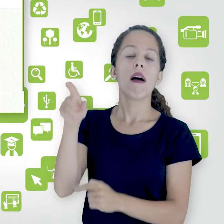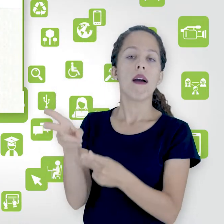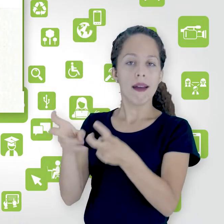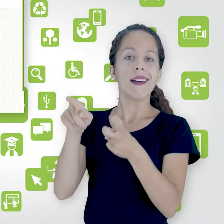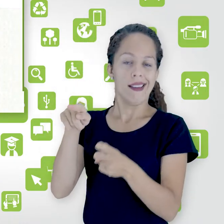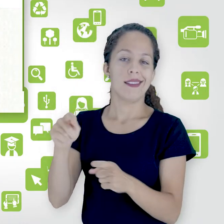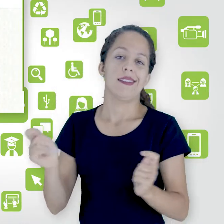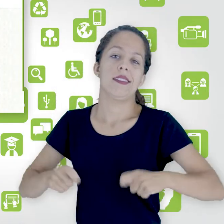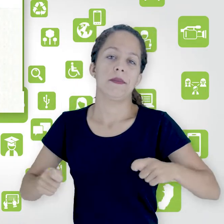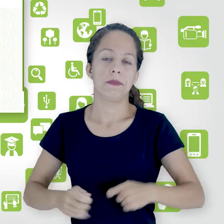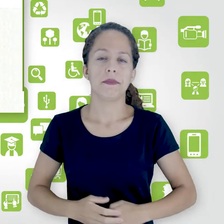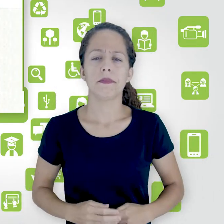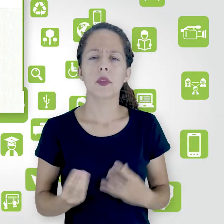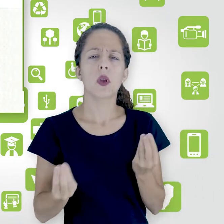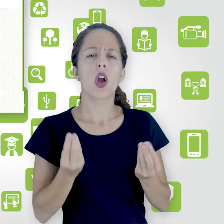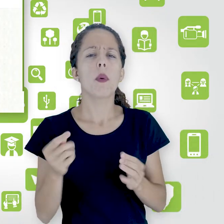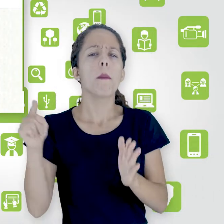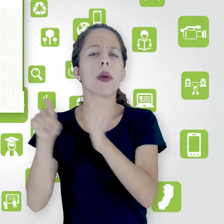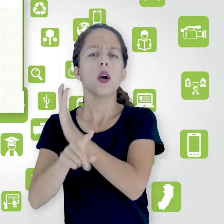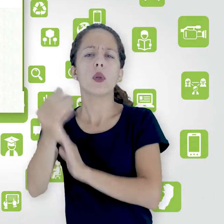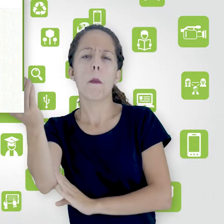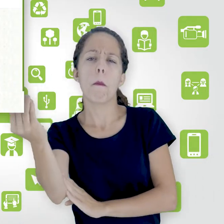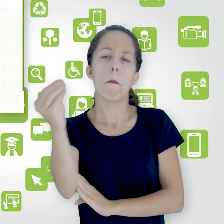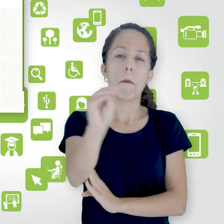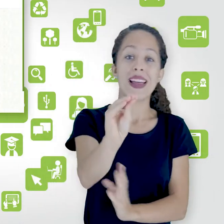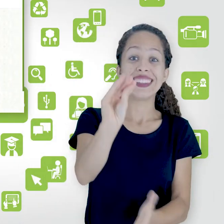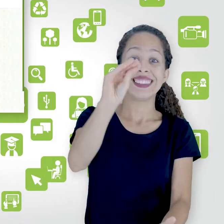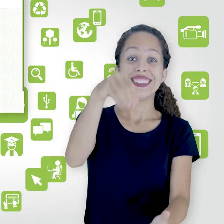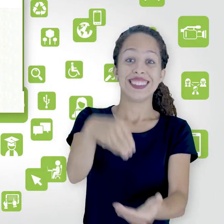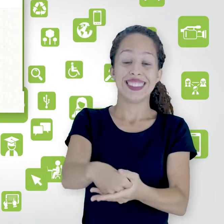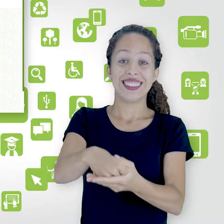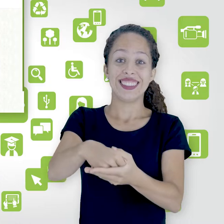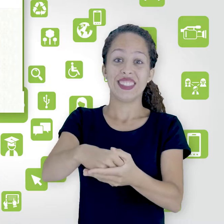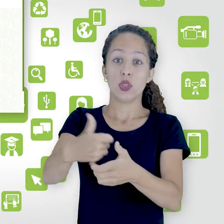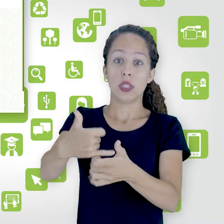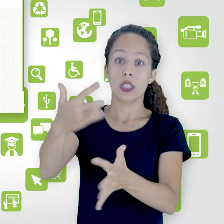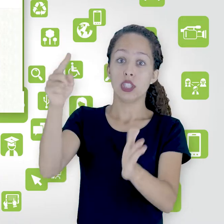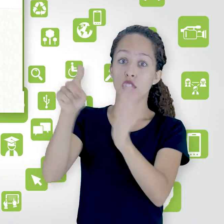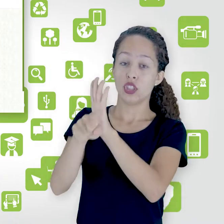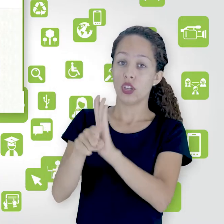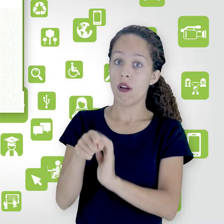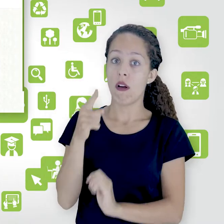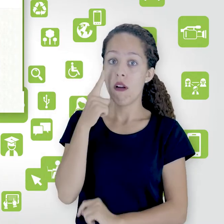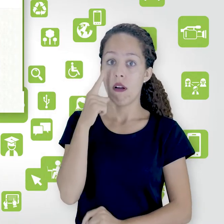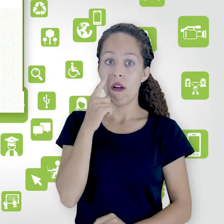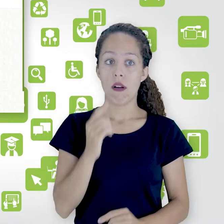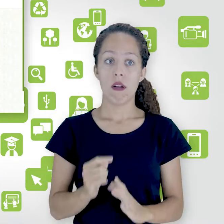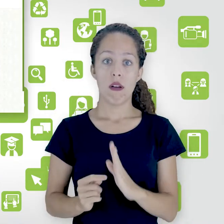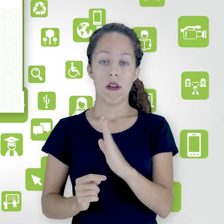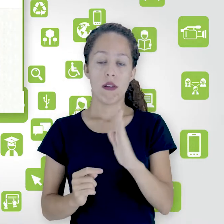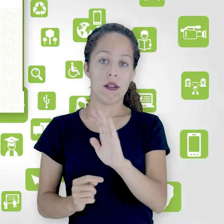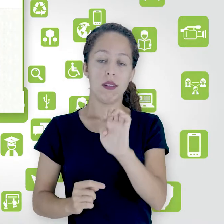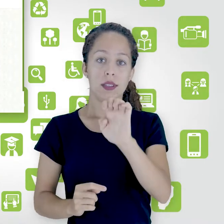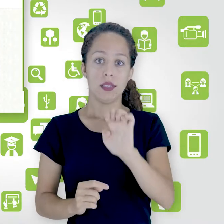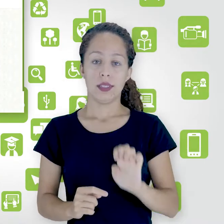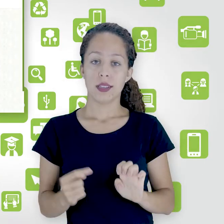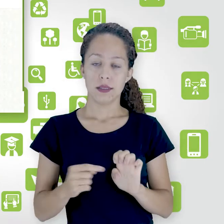Para inserir essa pergunta dentro do questionário, que é essa área aqui à esquerda, basta clicar neste